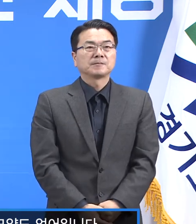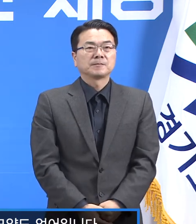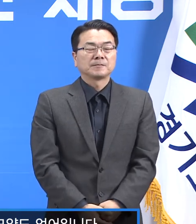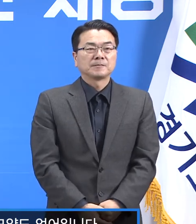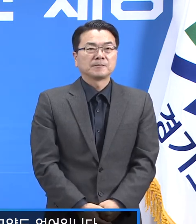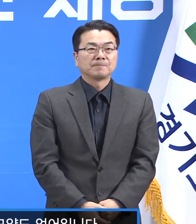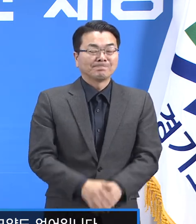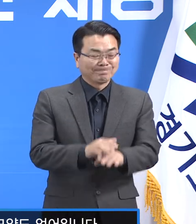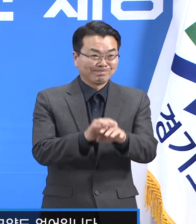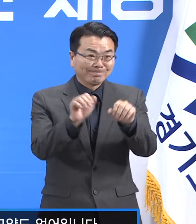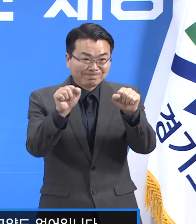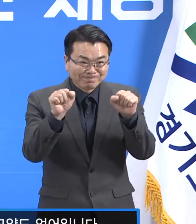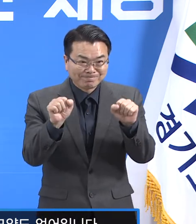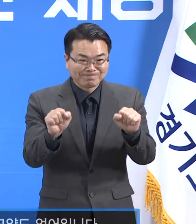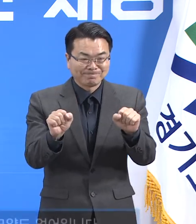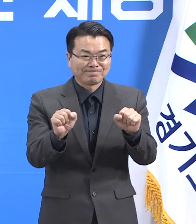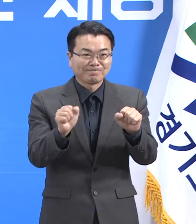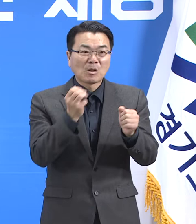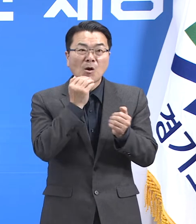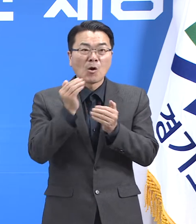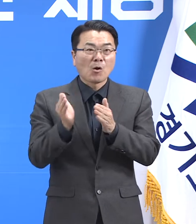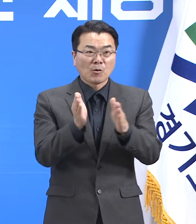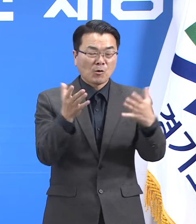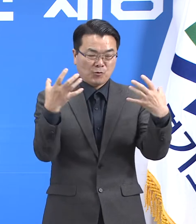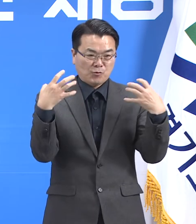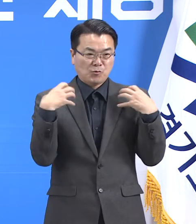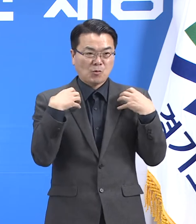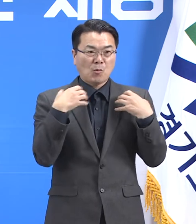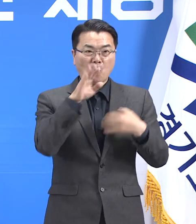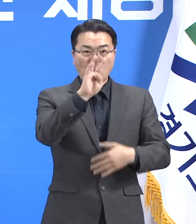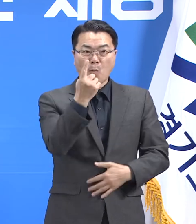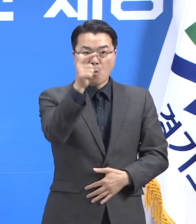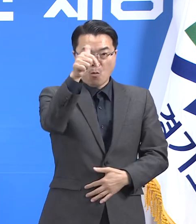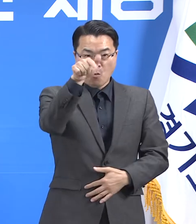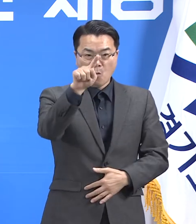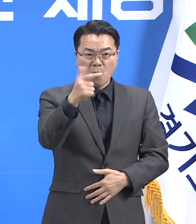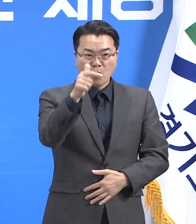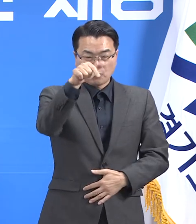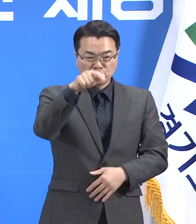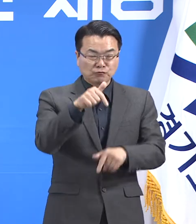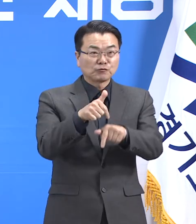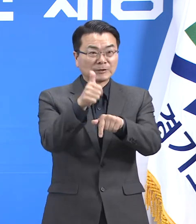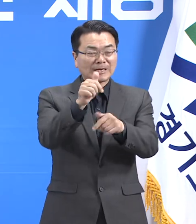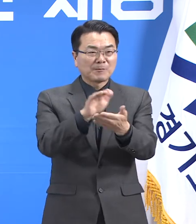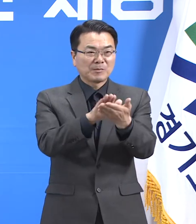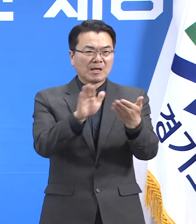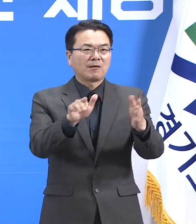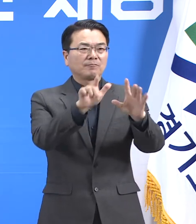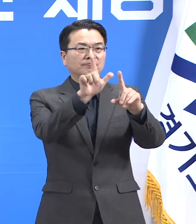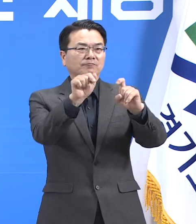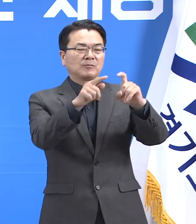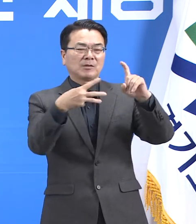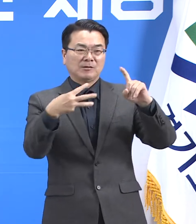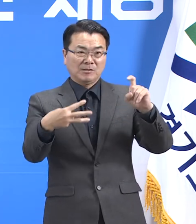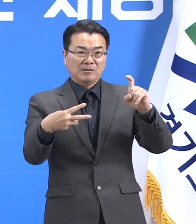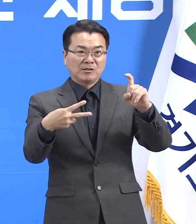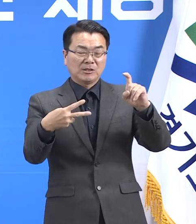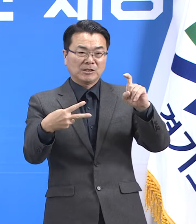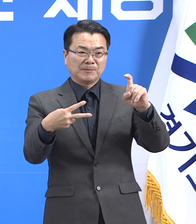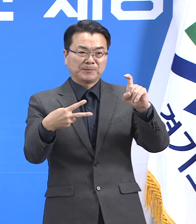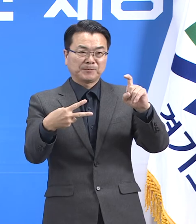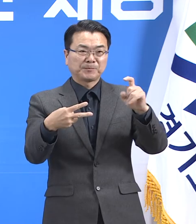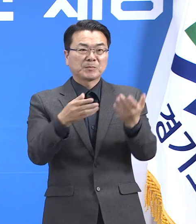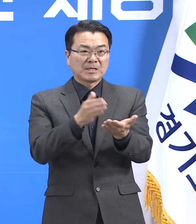안녕하세요. 경기도 보건건강국장 류영철입니다. 11월 2일 화요일 경기도 코로나19 대응 정례